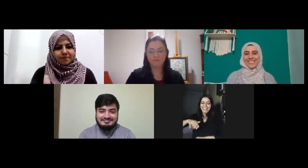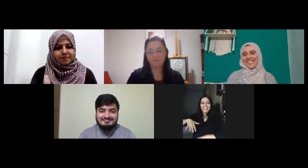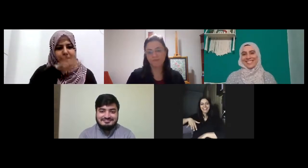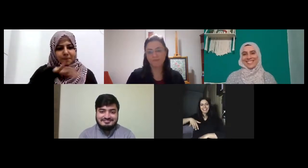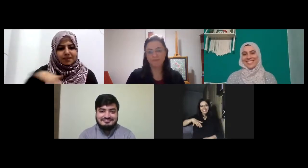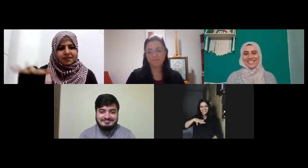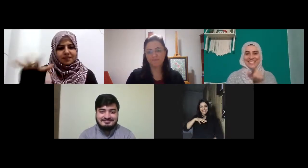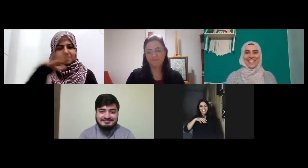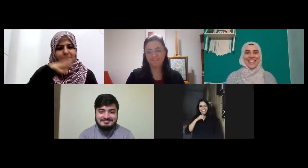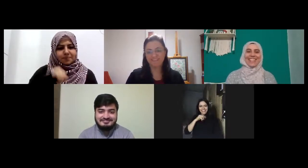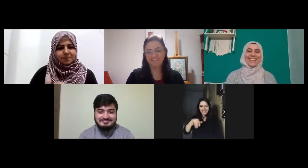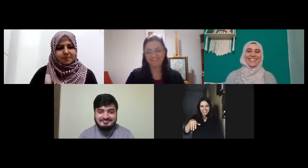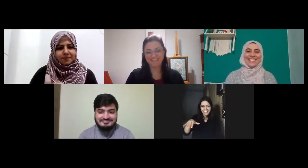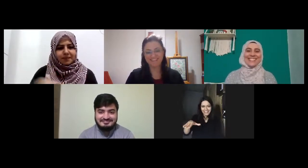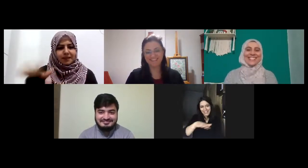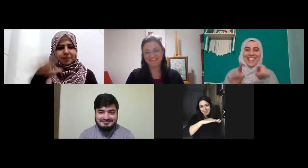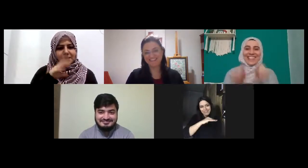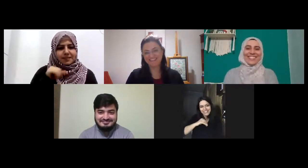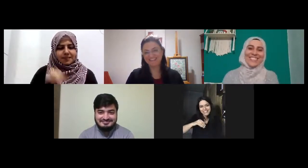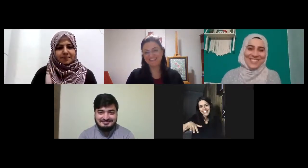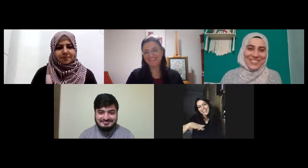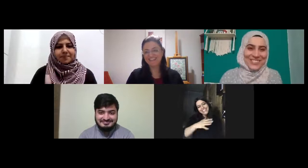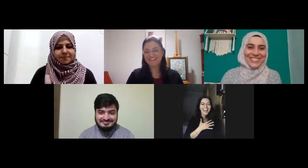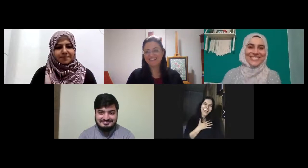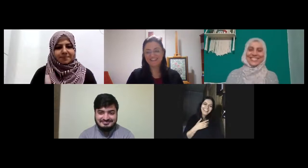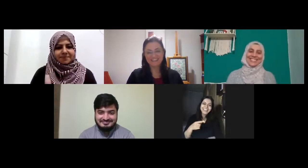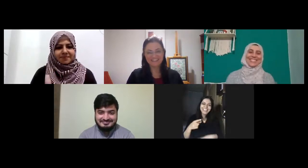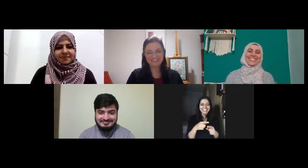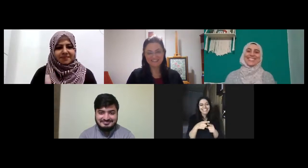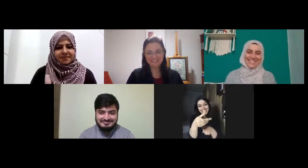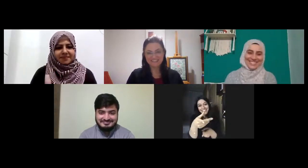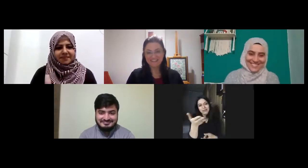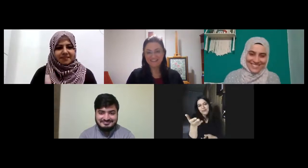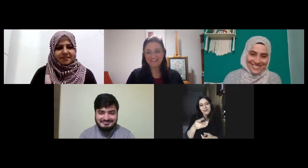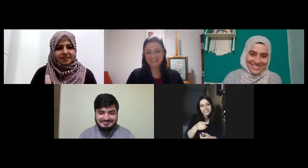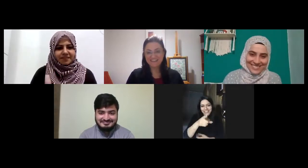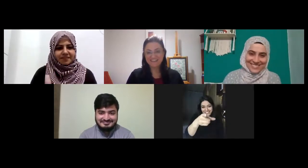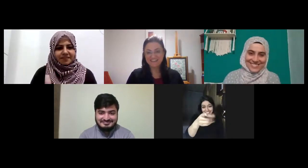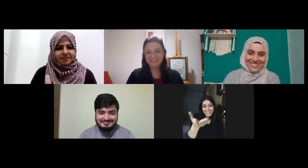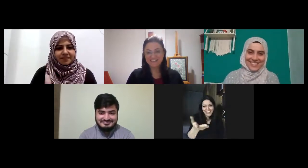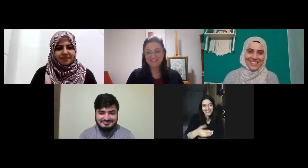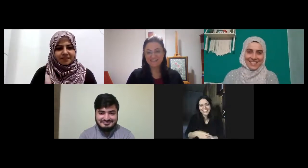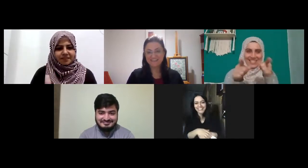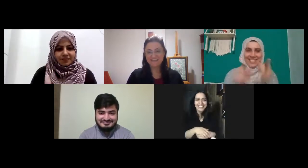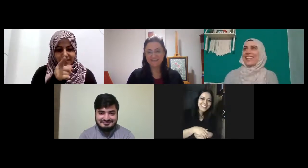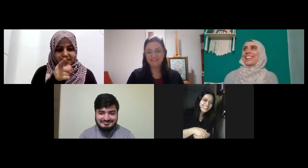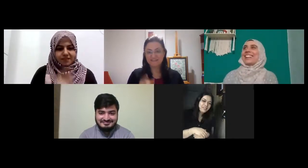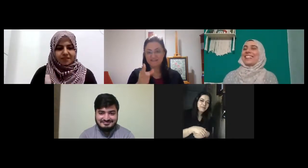siz de siz de nasıl yapacağım onu göstererek siz de siz de